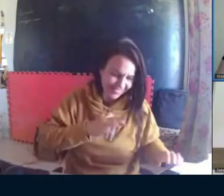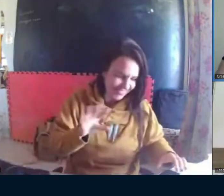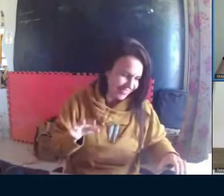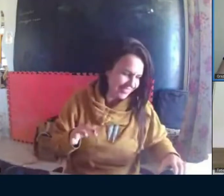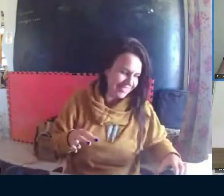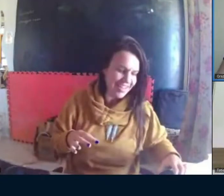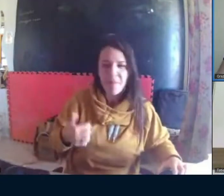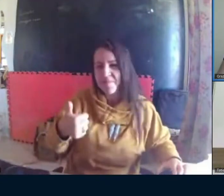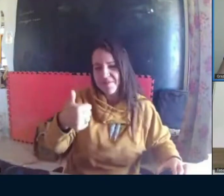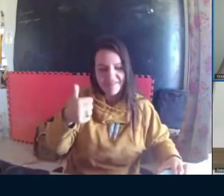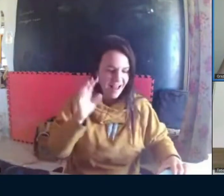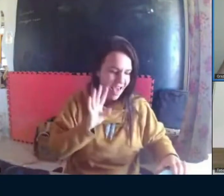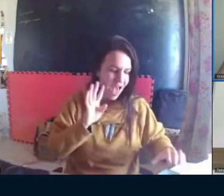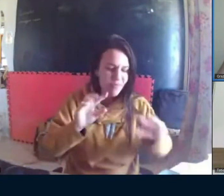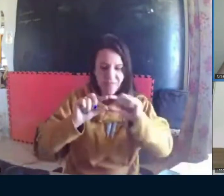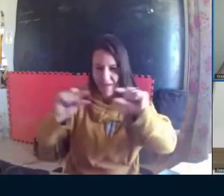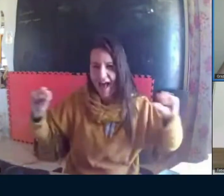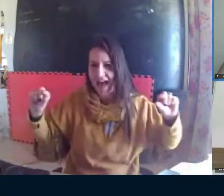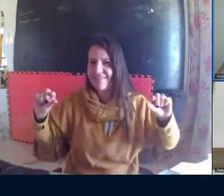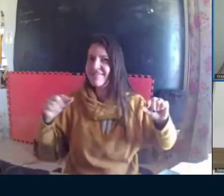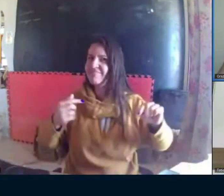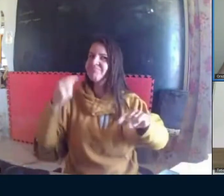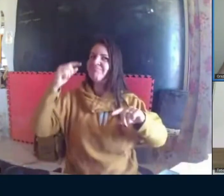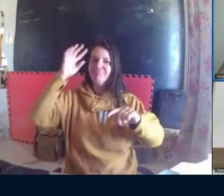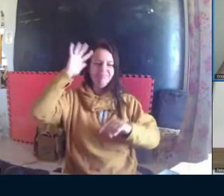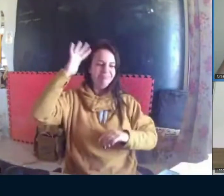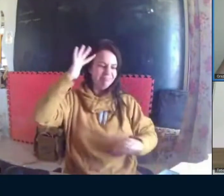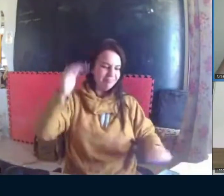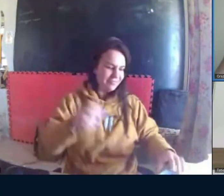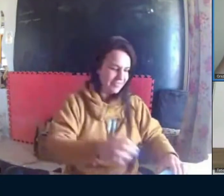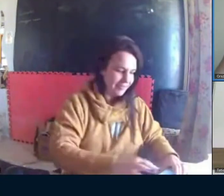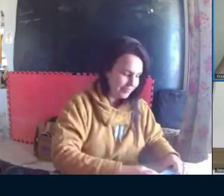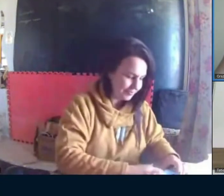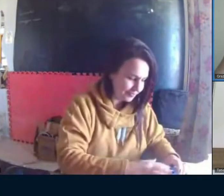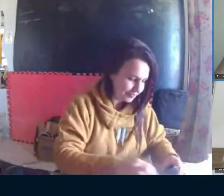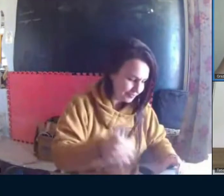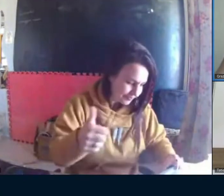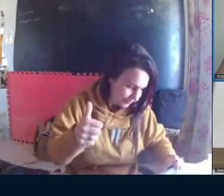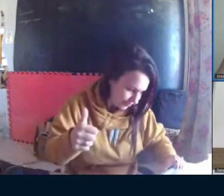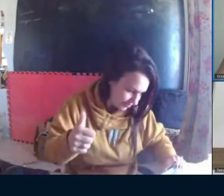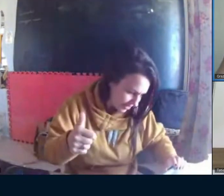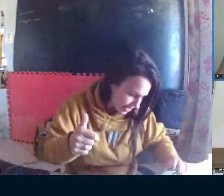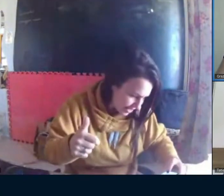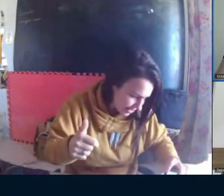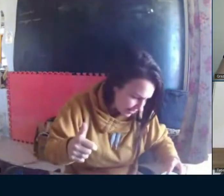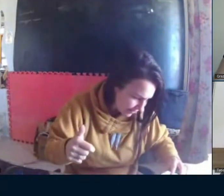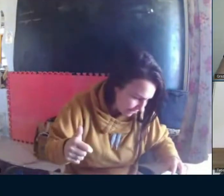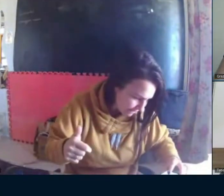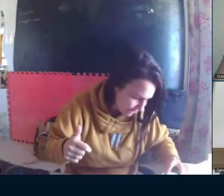fazer talvez vá ser uma possibilidade de tradução musical.